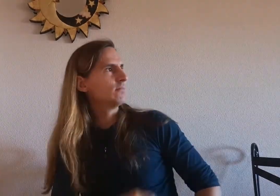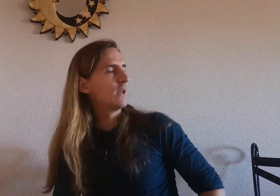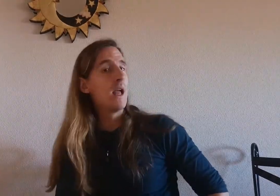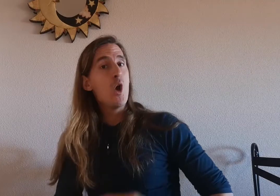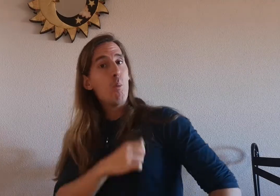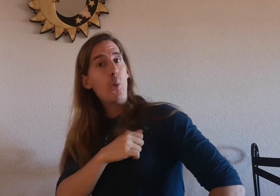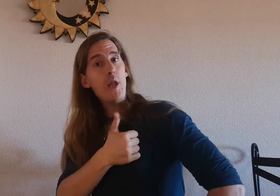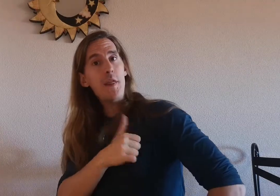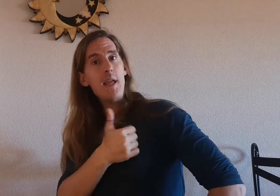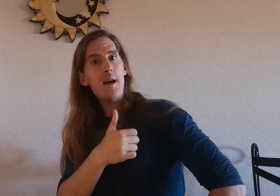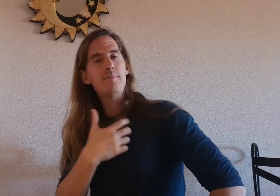policia